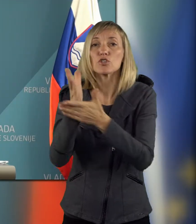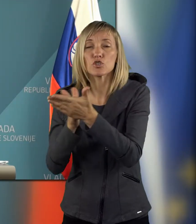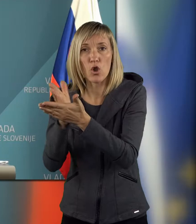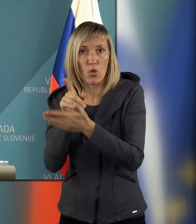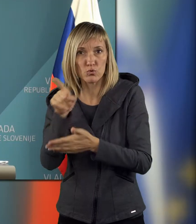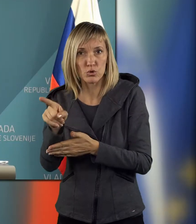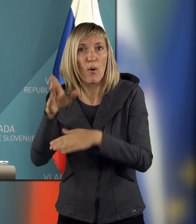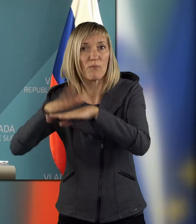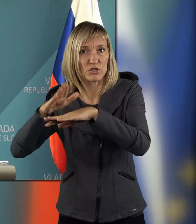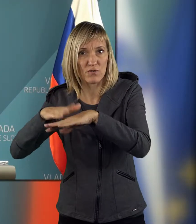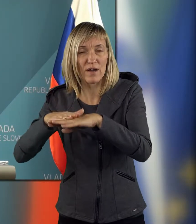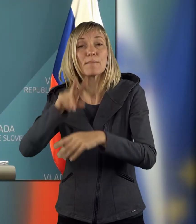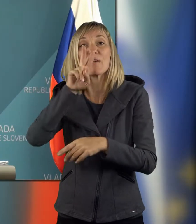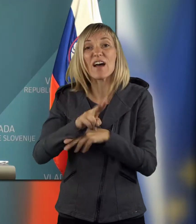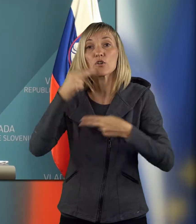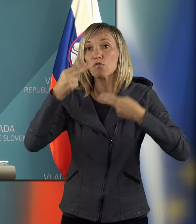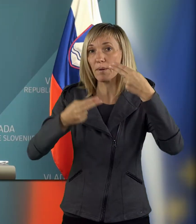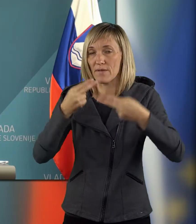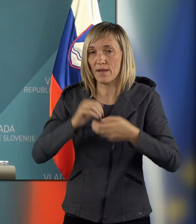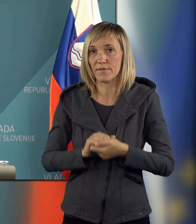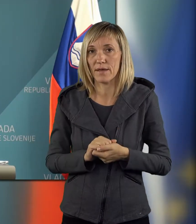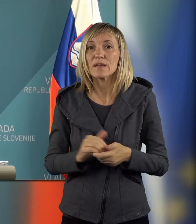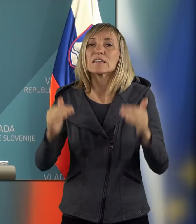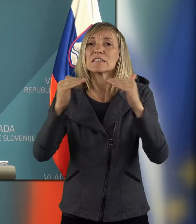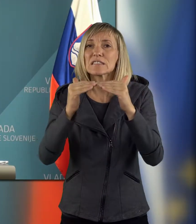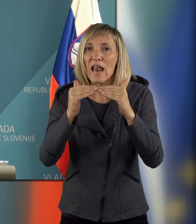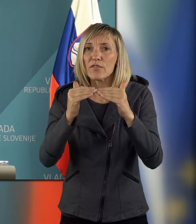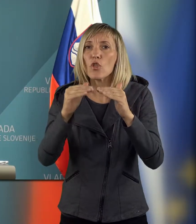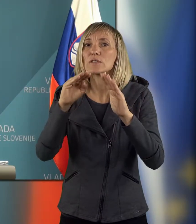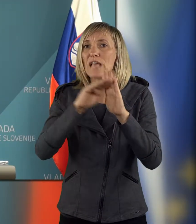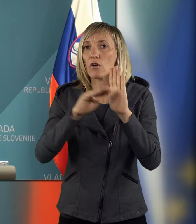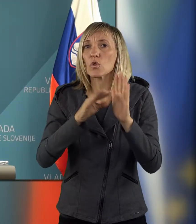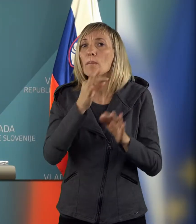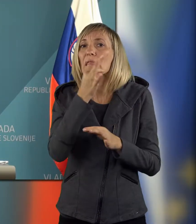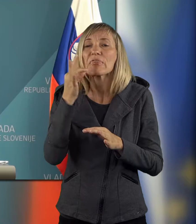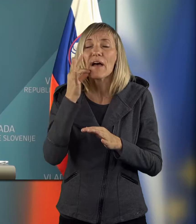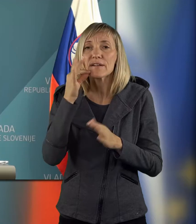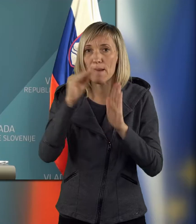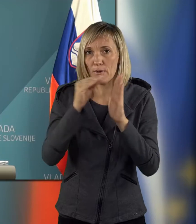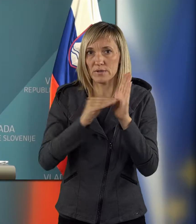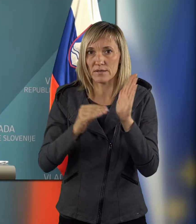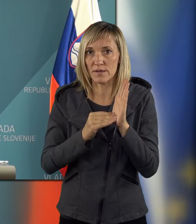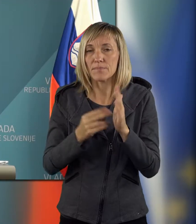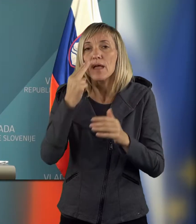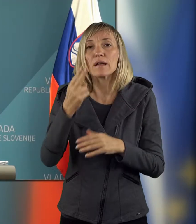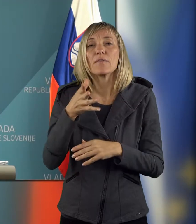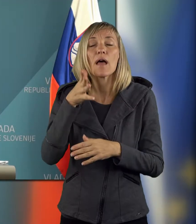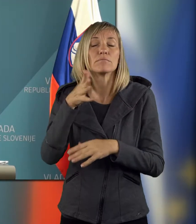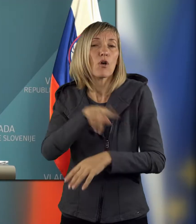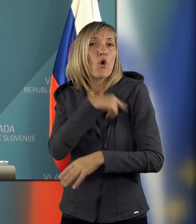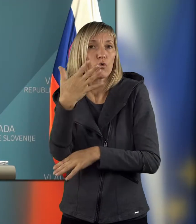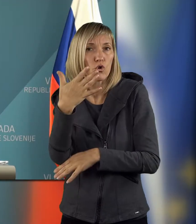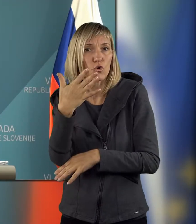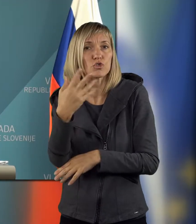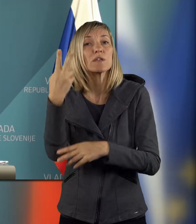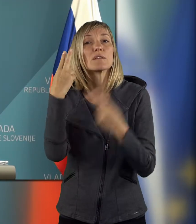natančneje je opredeljeno varnostno preverjanje, skladno za zakon o tajnih podatkih. Skladno za strateškimi in dolgoročnimi